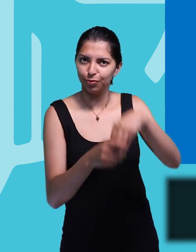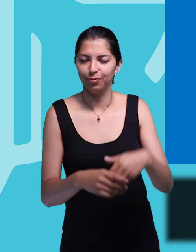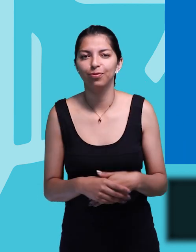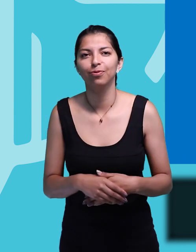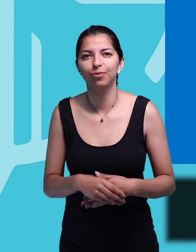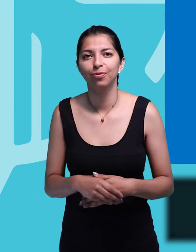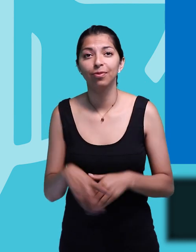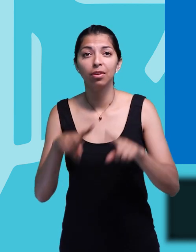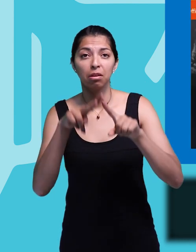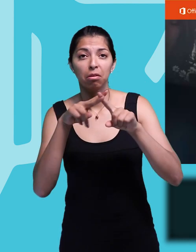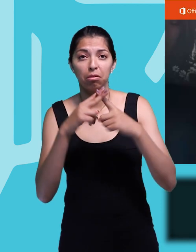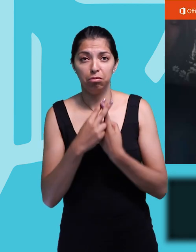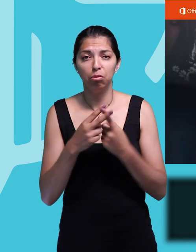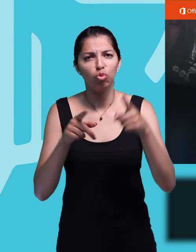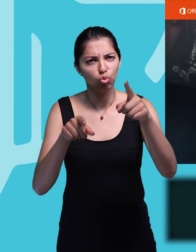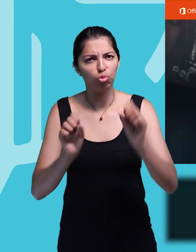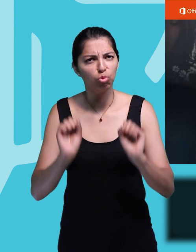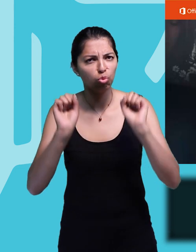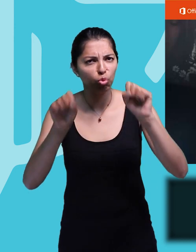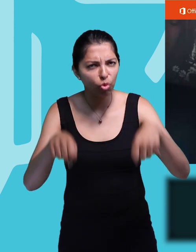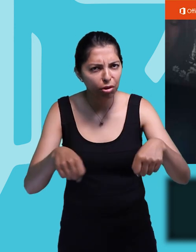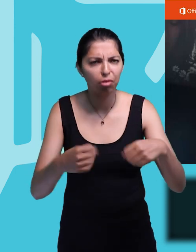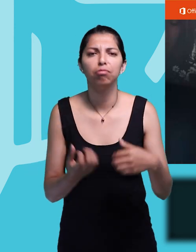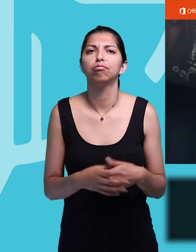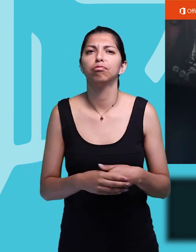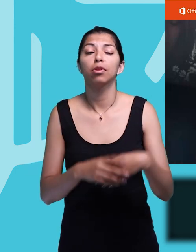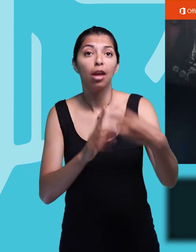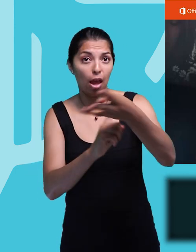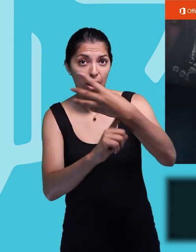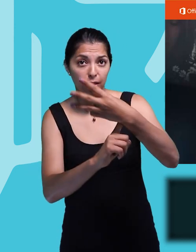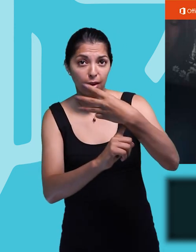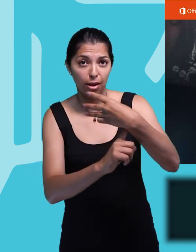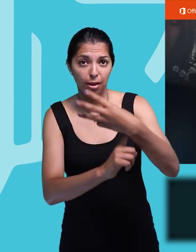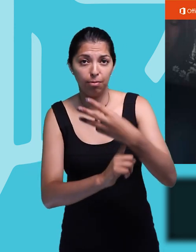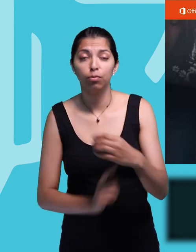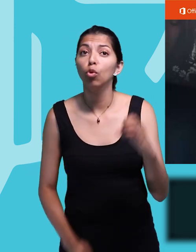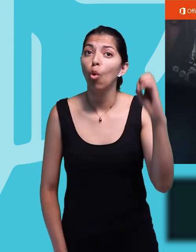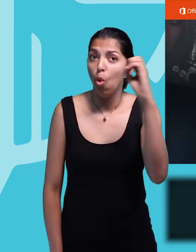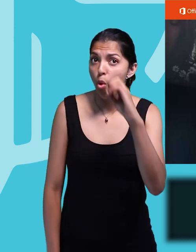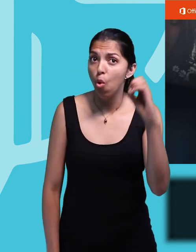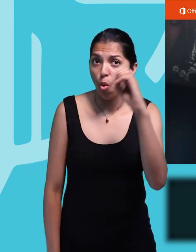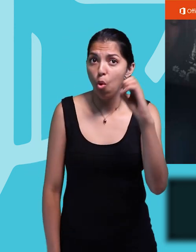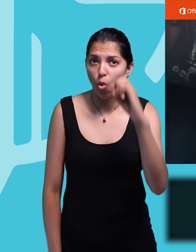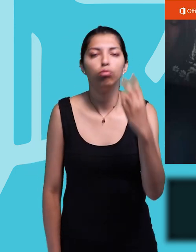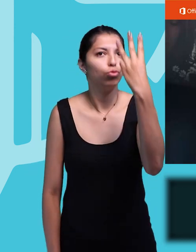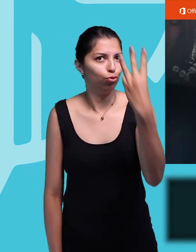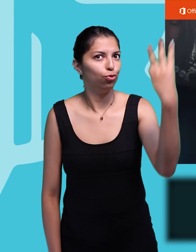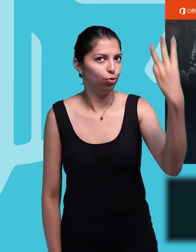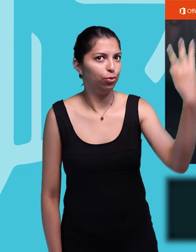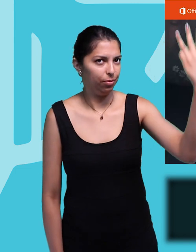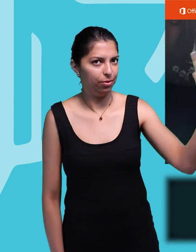Office. Para iniciar pueden ingresar desde la intranet a través de su cuenta de correo electrónico